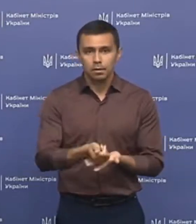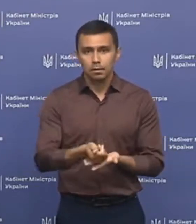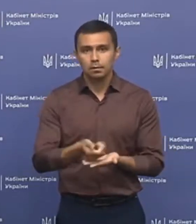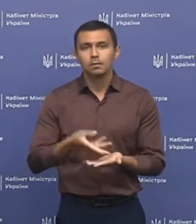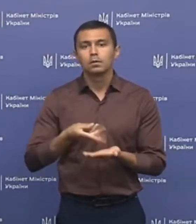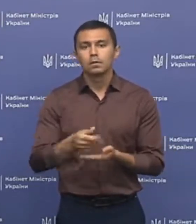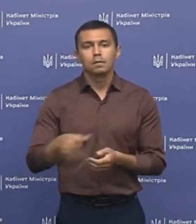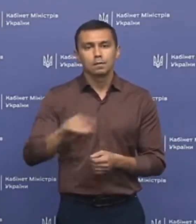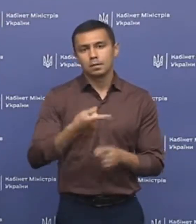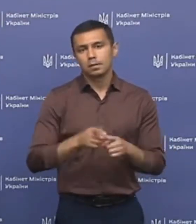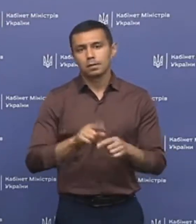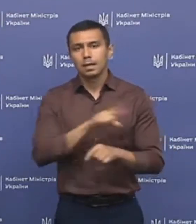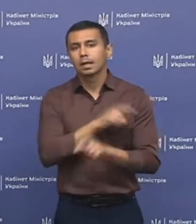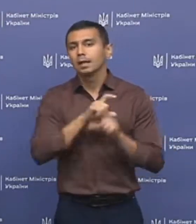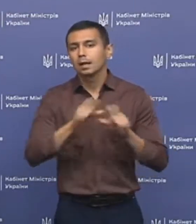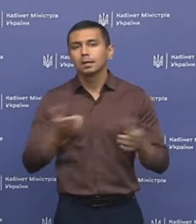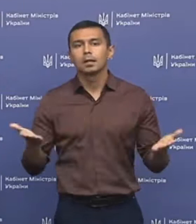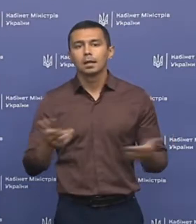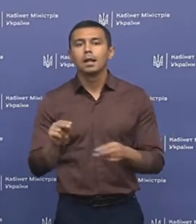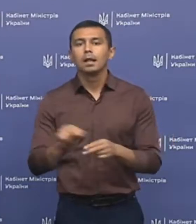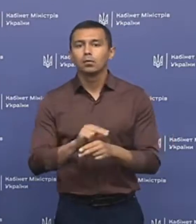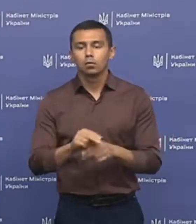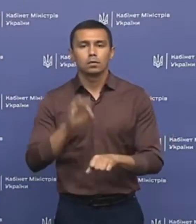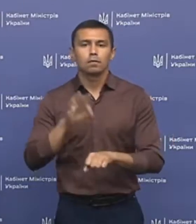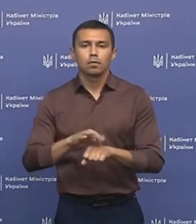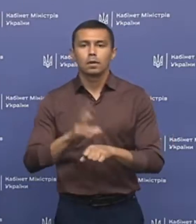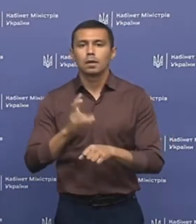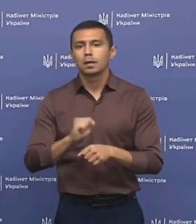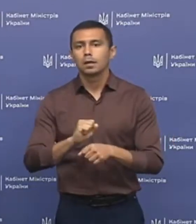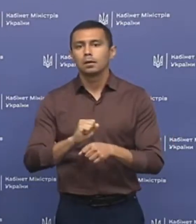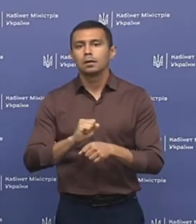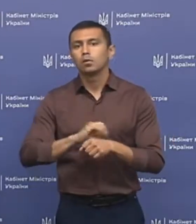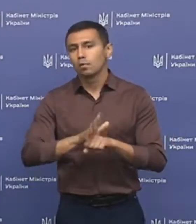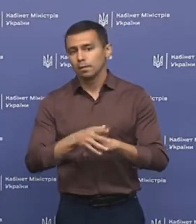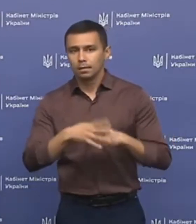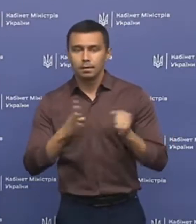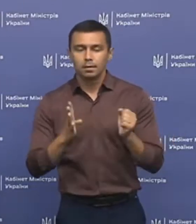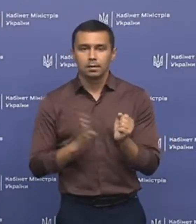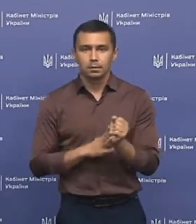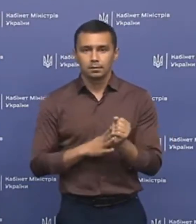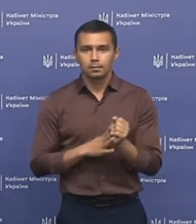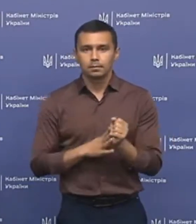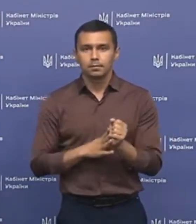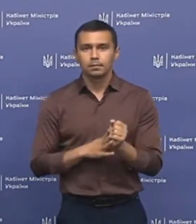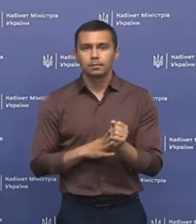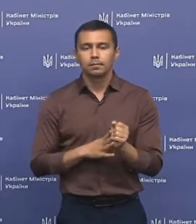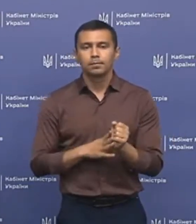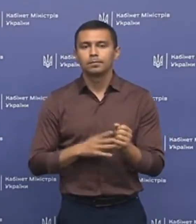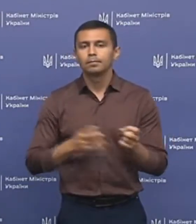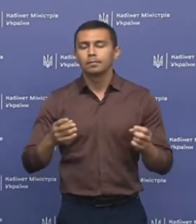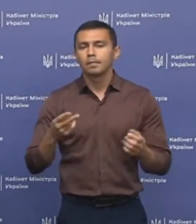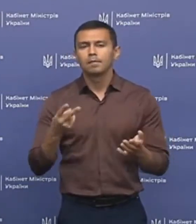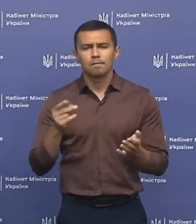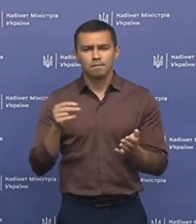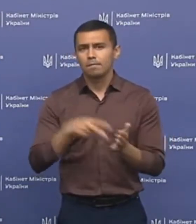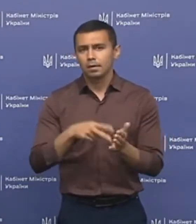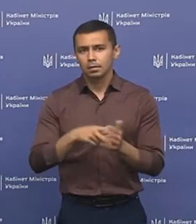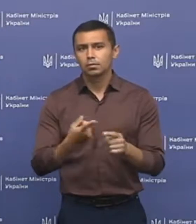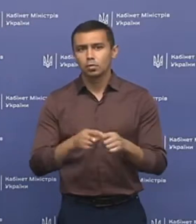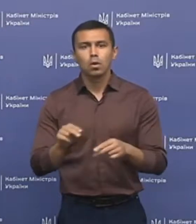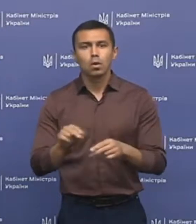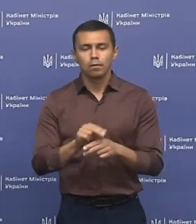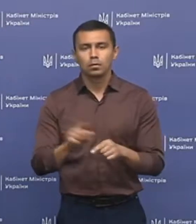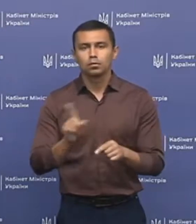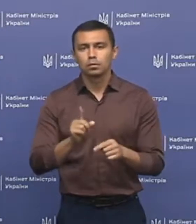всіх цих лікарень, які лікують хворих на COVID-19. В вартість цього